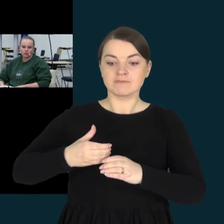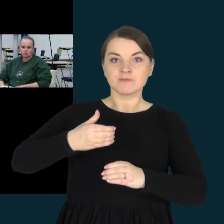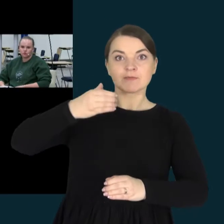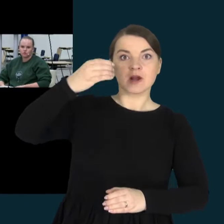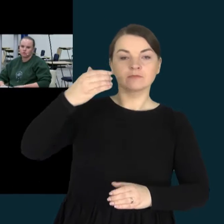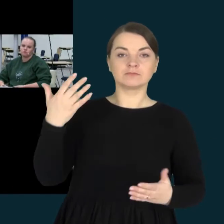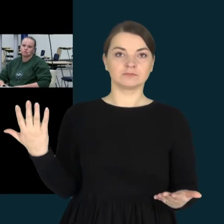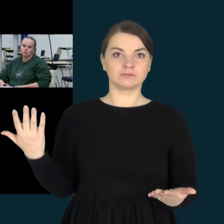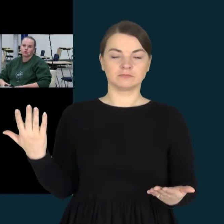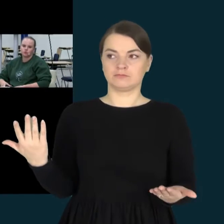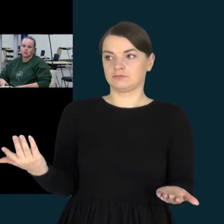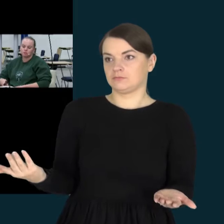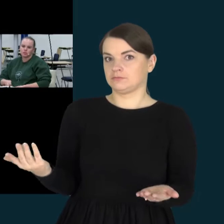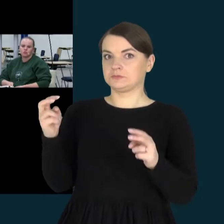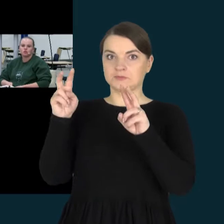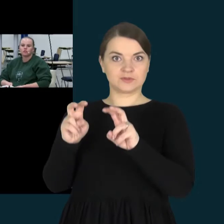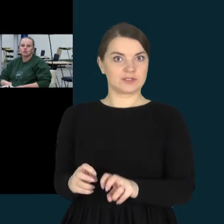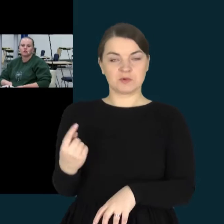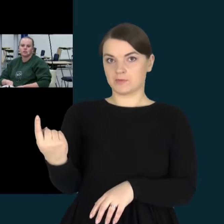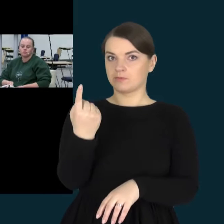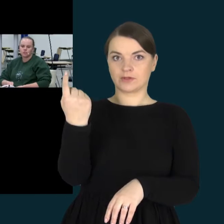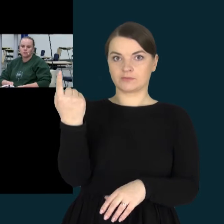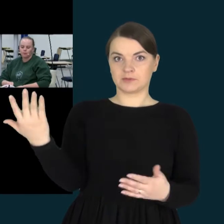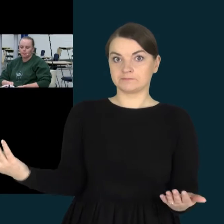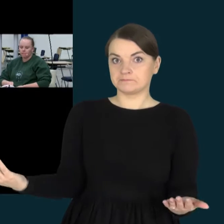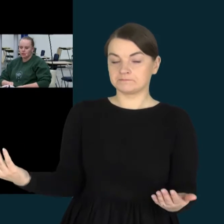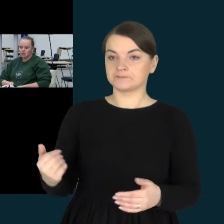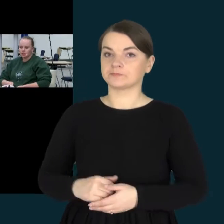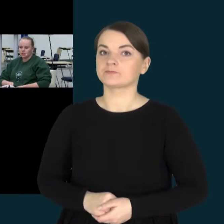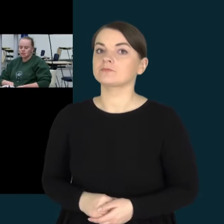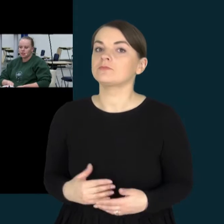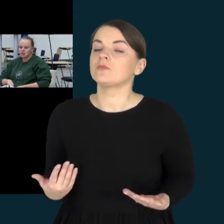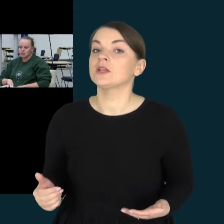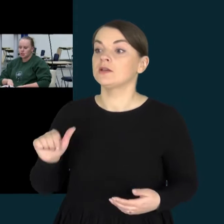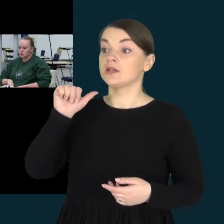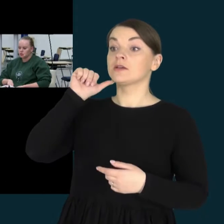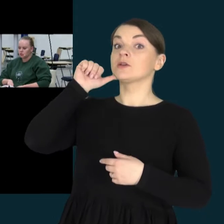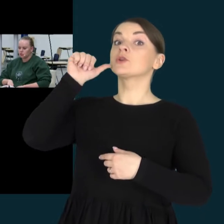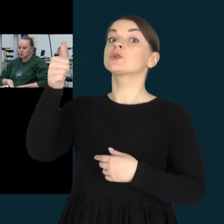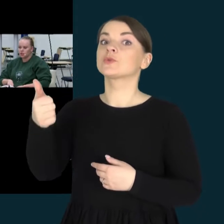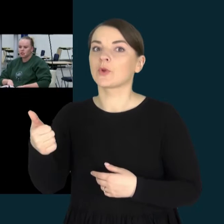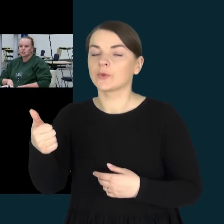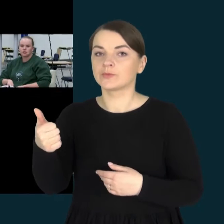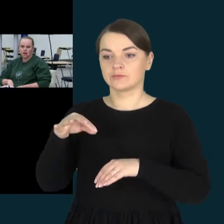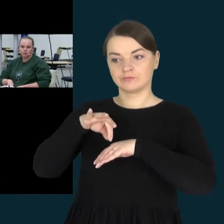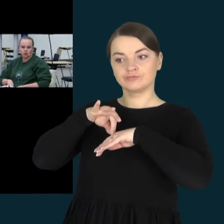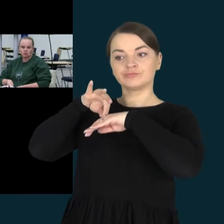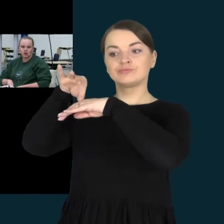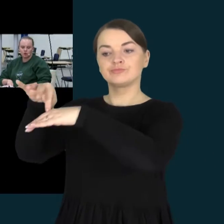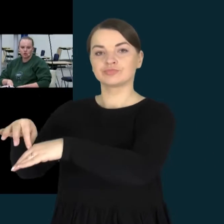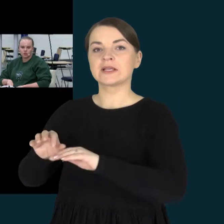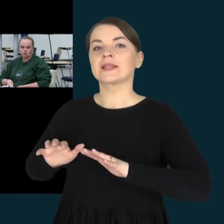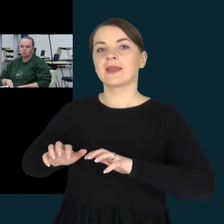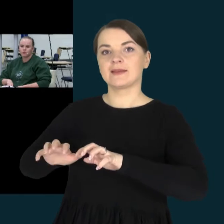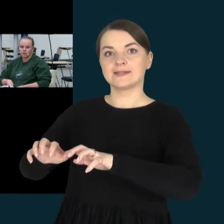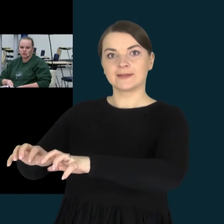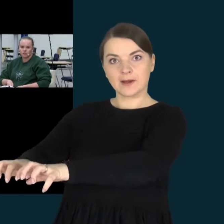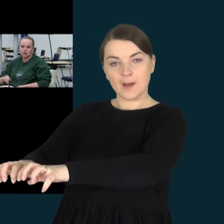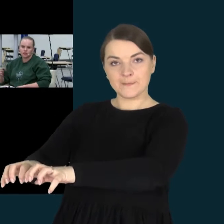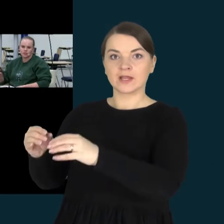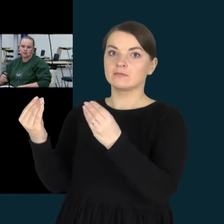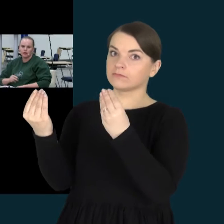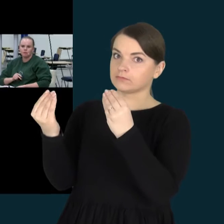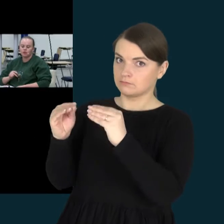Taip vyko mūsų tyrimas, mano vaiko tyrimas. Kita diena ateis į kinezoterapijos pamokas, buvo